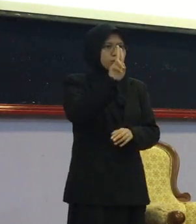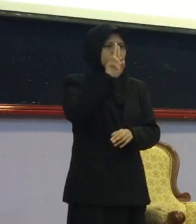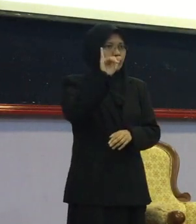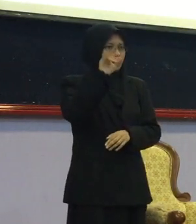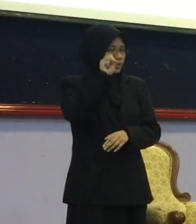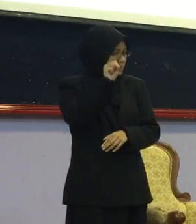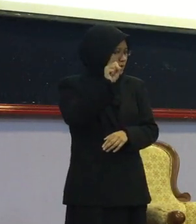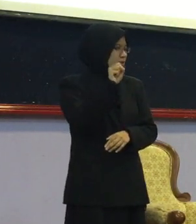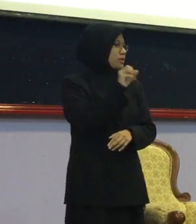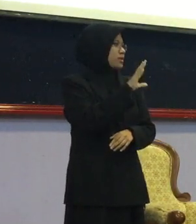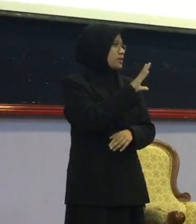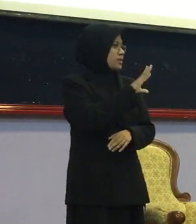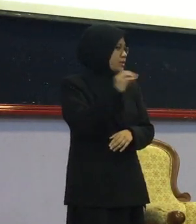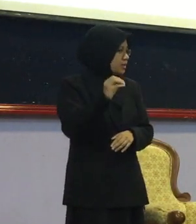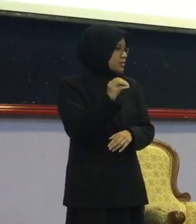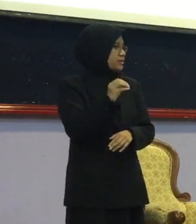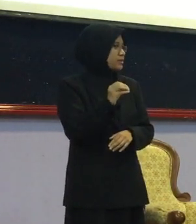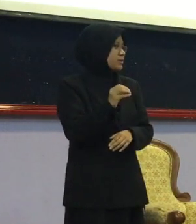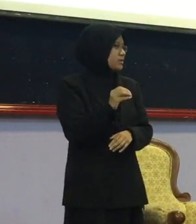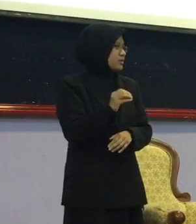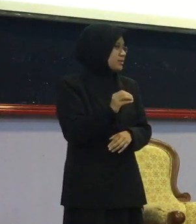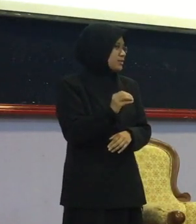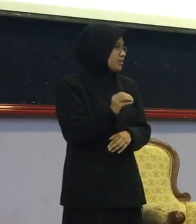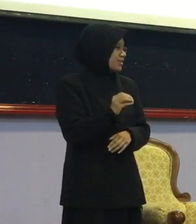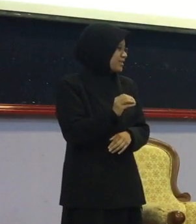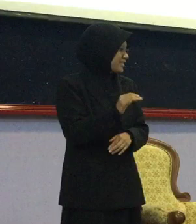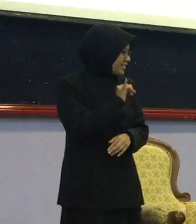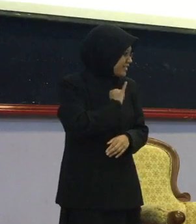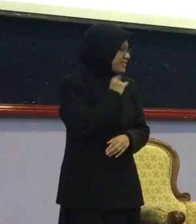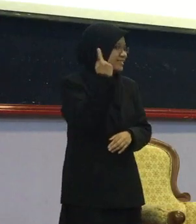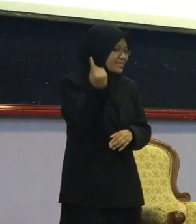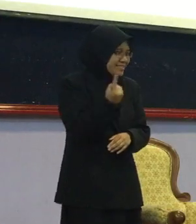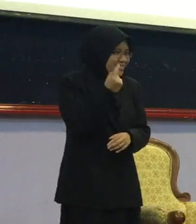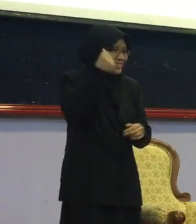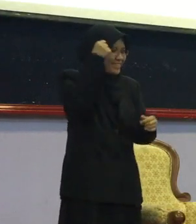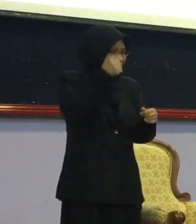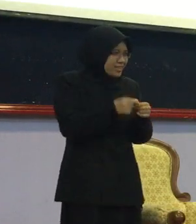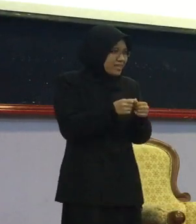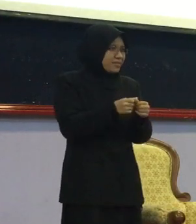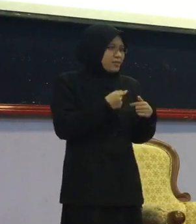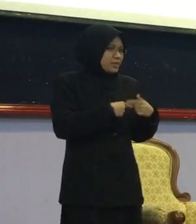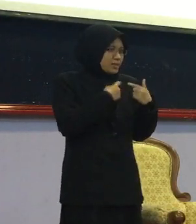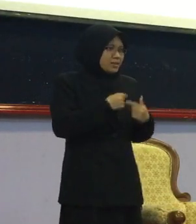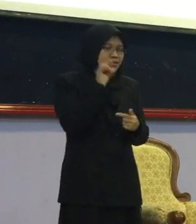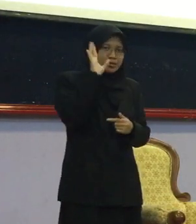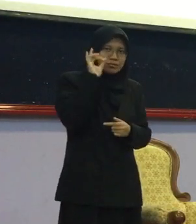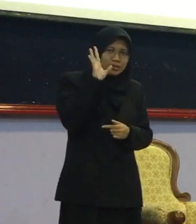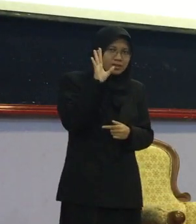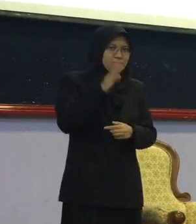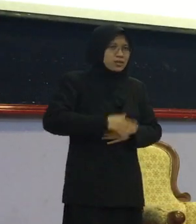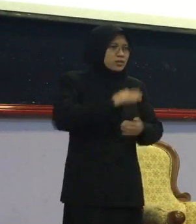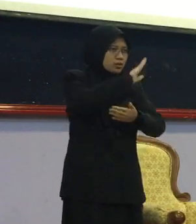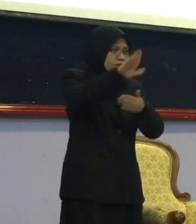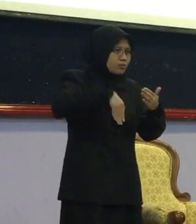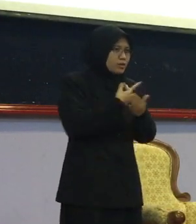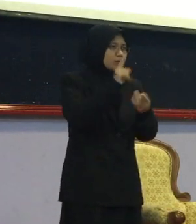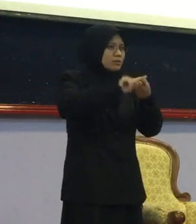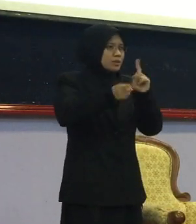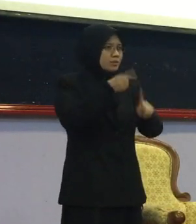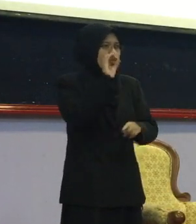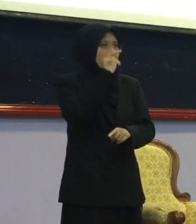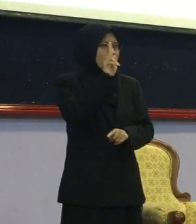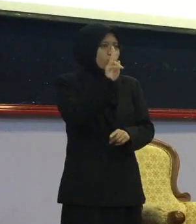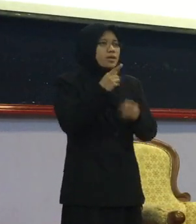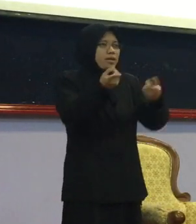juga yang saya Sentiasa ingat dalam hati InsyaAllah Semua sahabat Oku yang